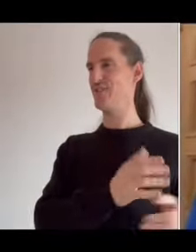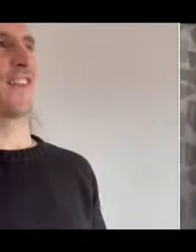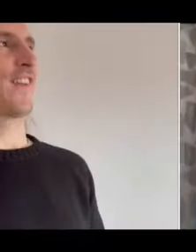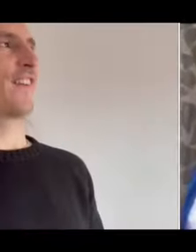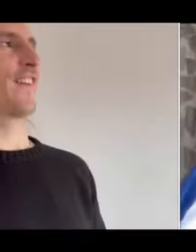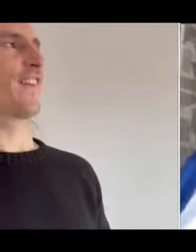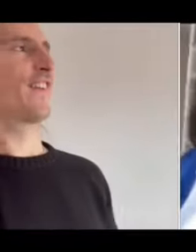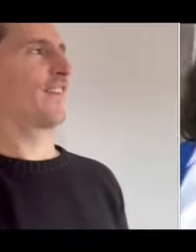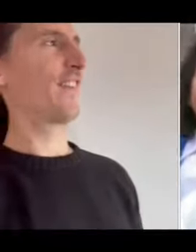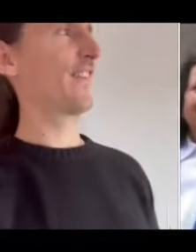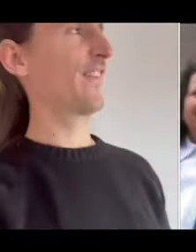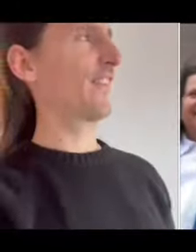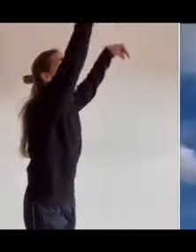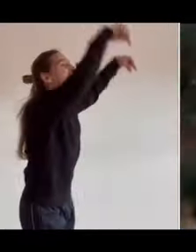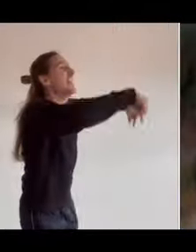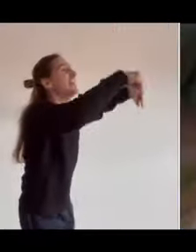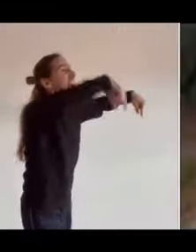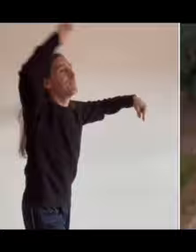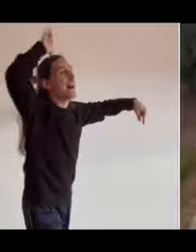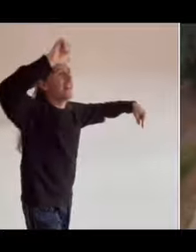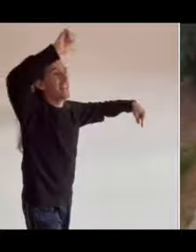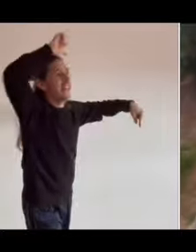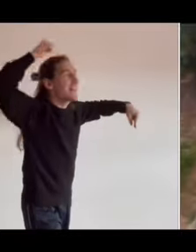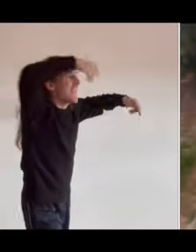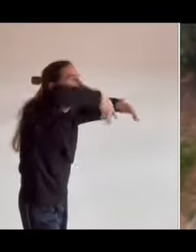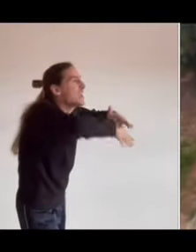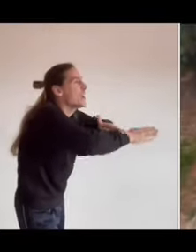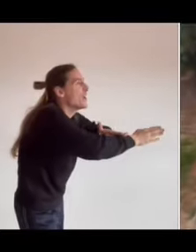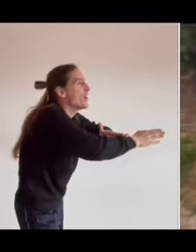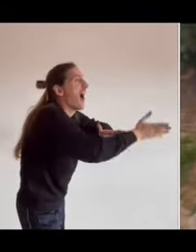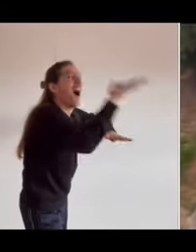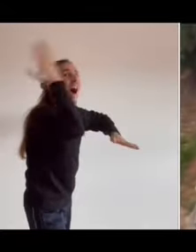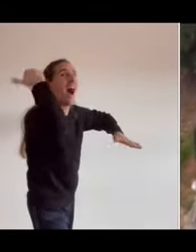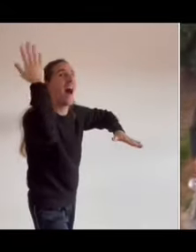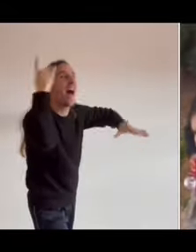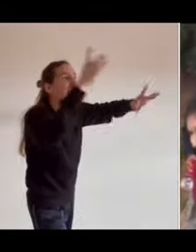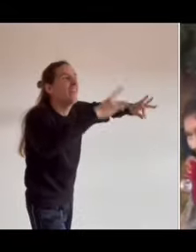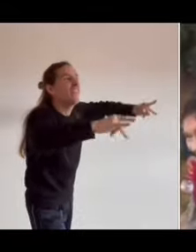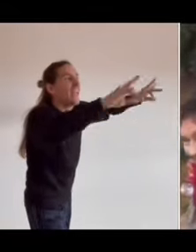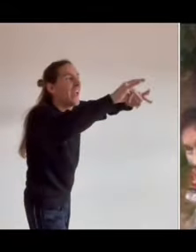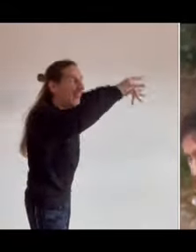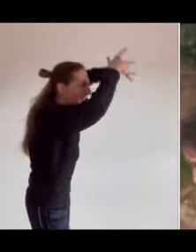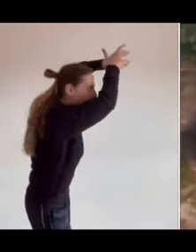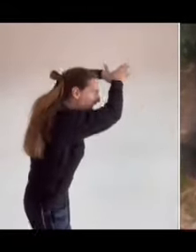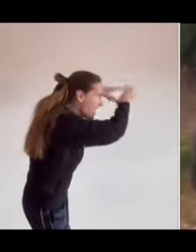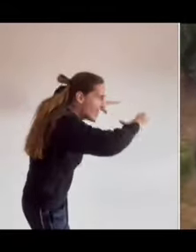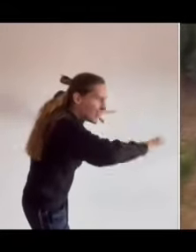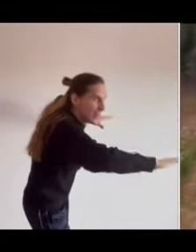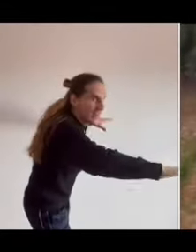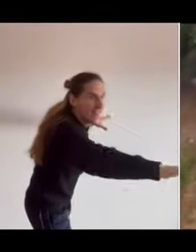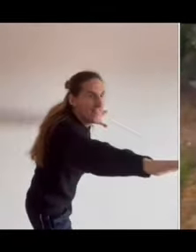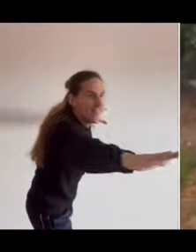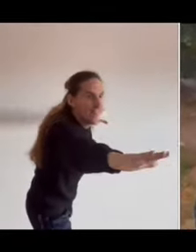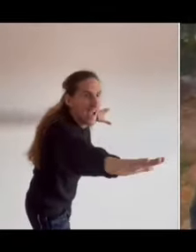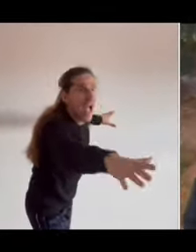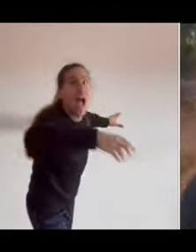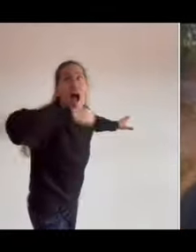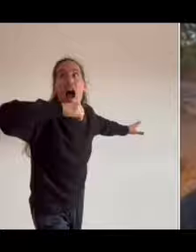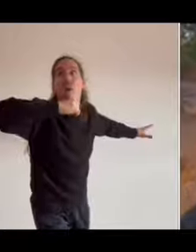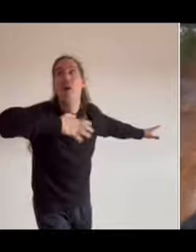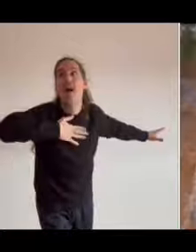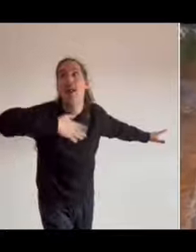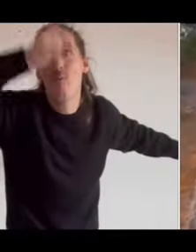servido. Vámonos para el batisterio. Esta es la entrada del batisterio. Estaba todo cubierto de tierra.